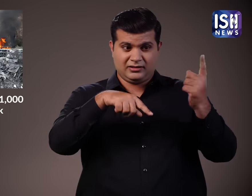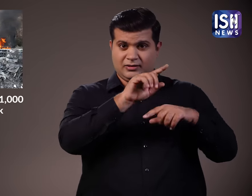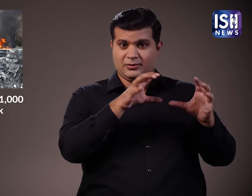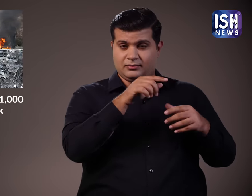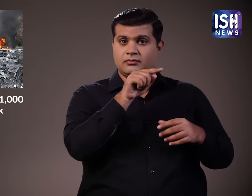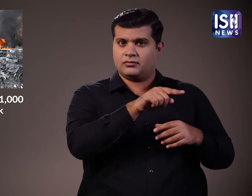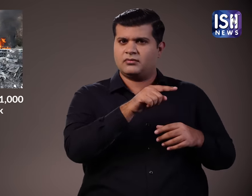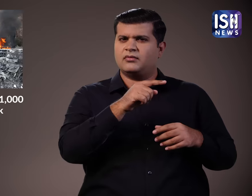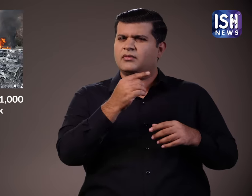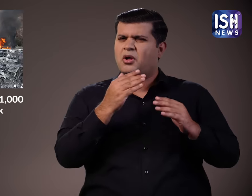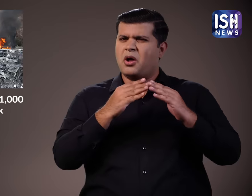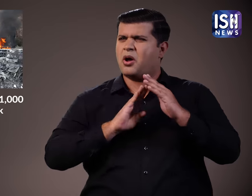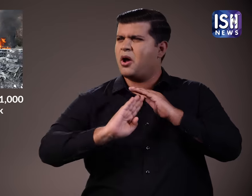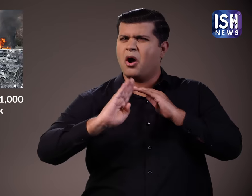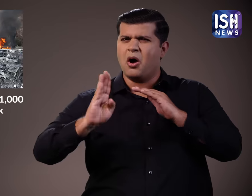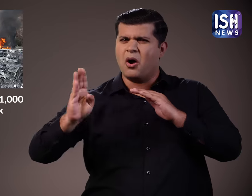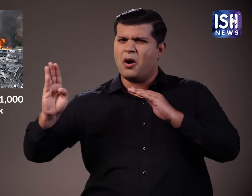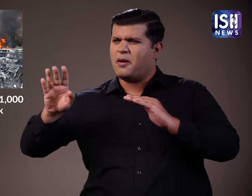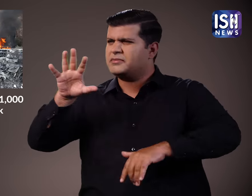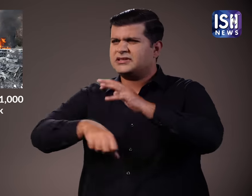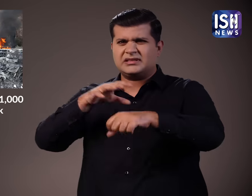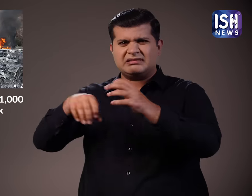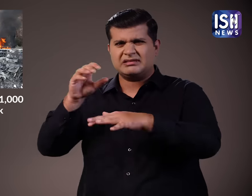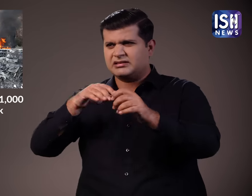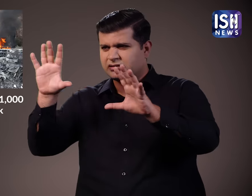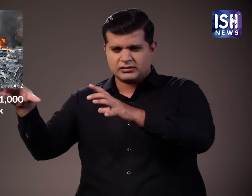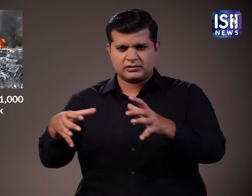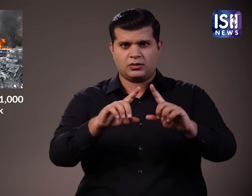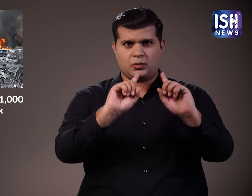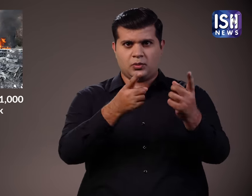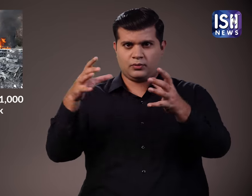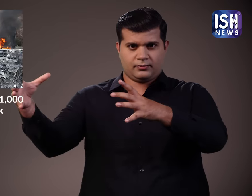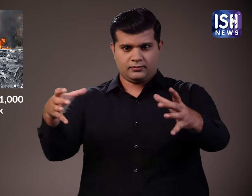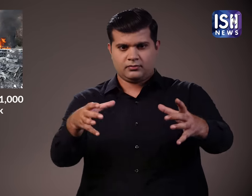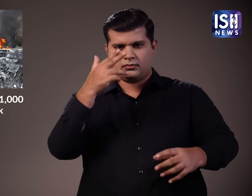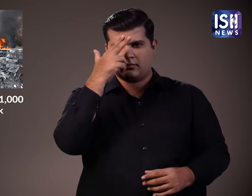एक कमरे में इखटा किया और उन्हें गोले मार दी